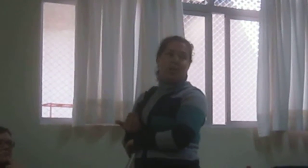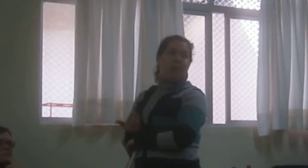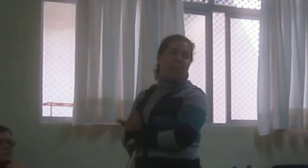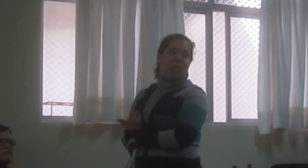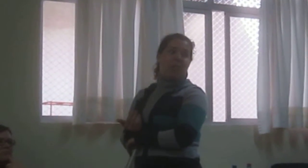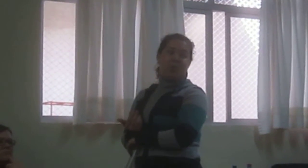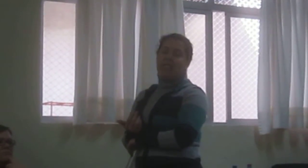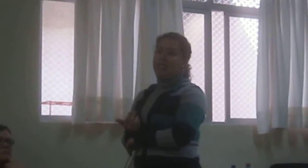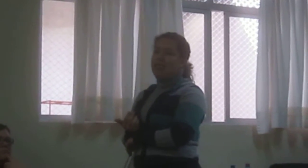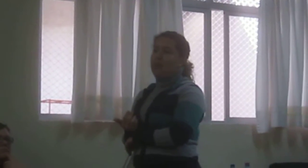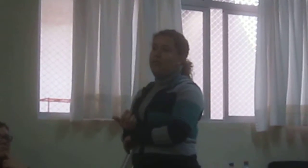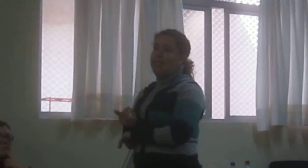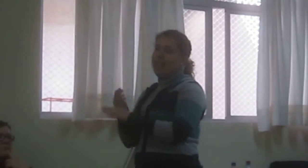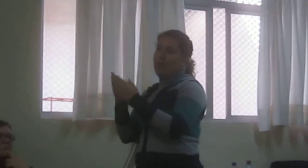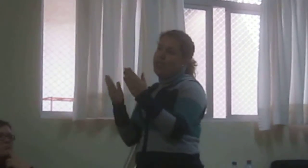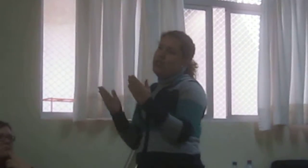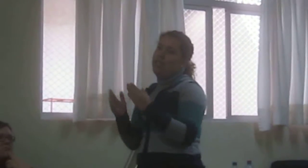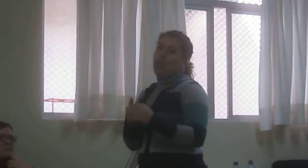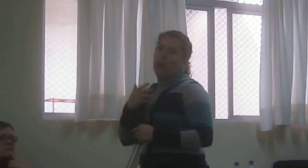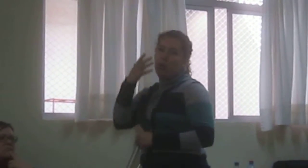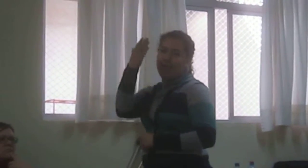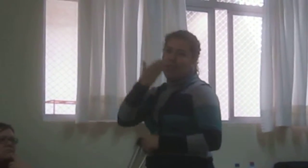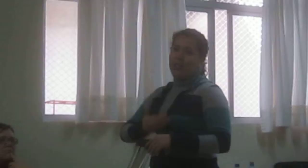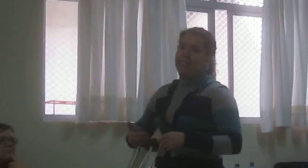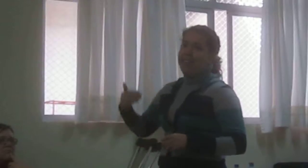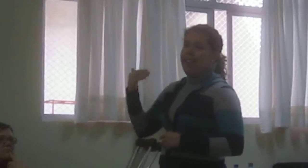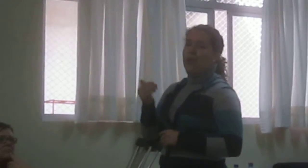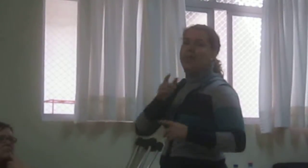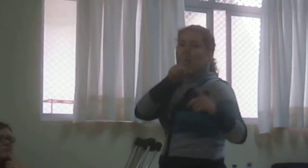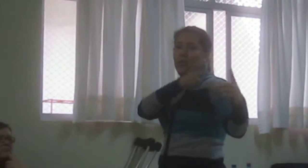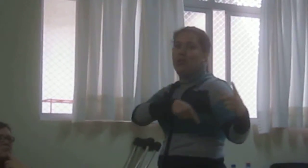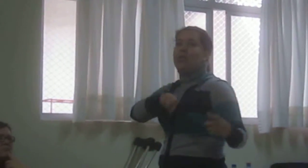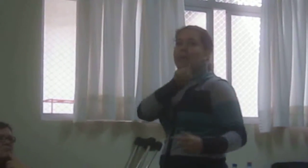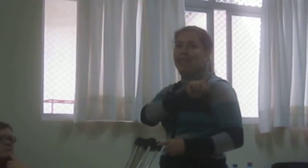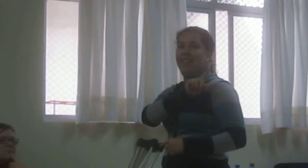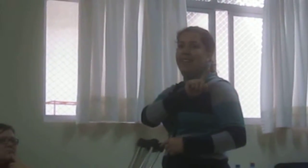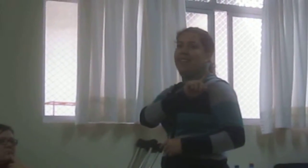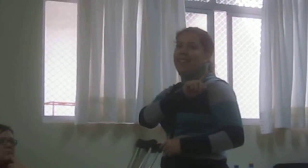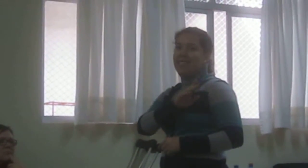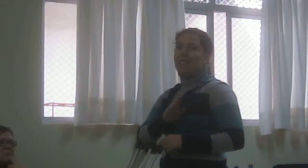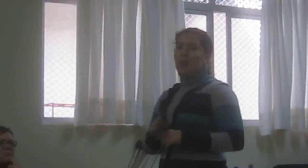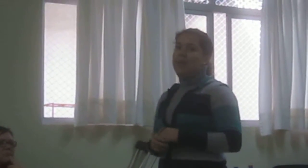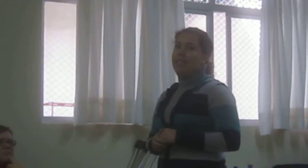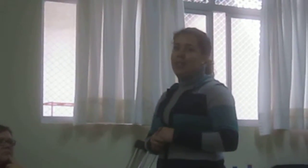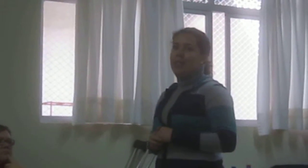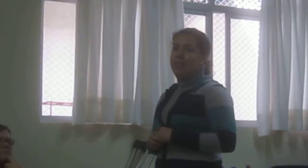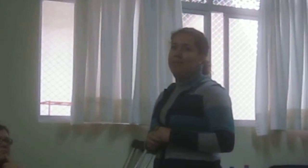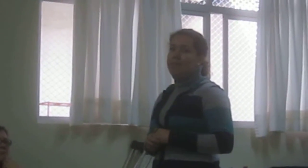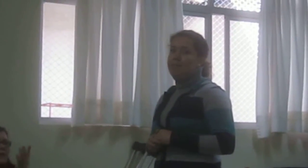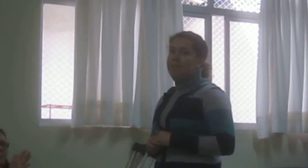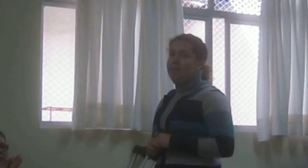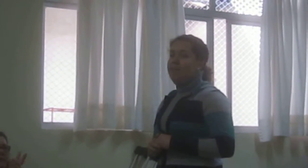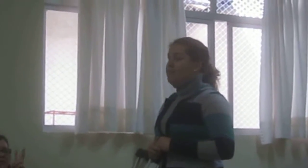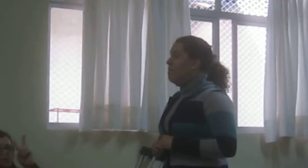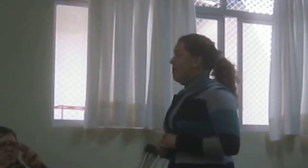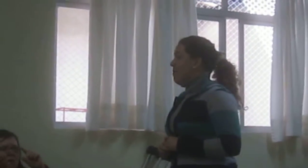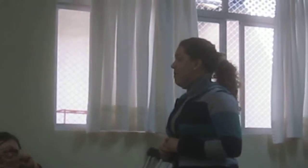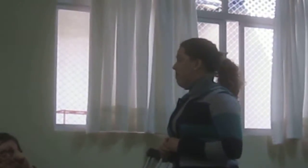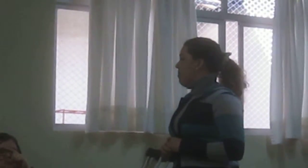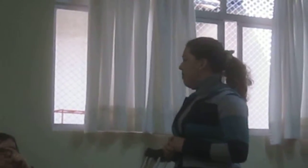dificuldade de visualização, então tem essa igualdade de tela. Eu estou grande na tela e o intérprete também. Eu acho que teria que ser só